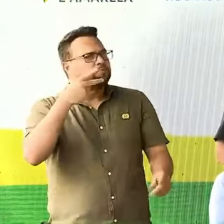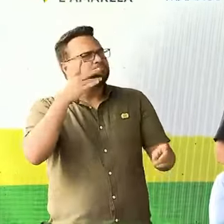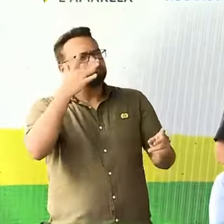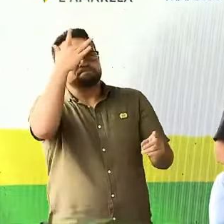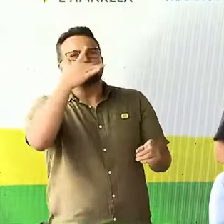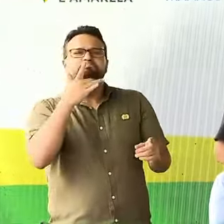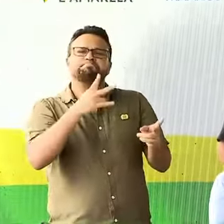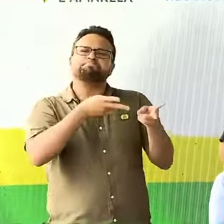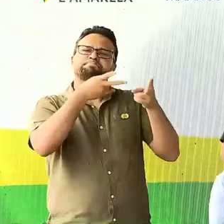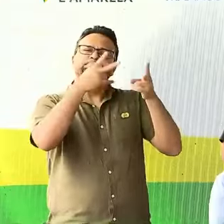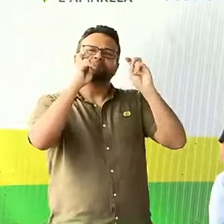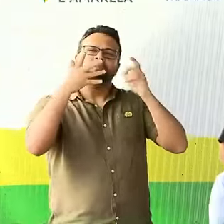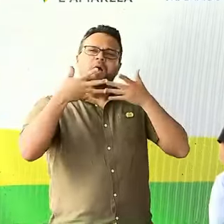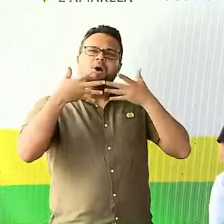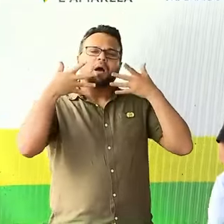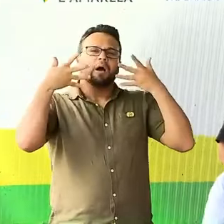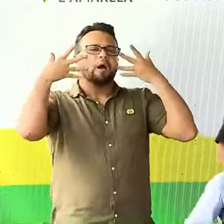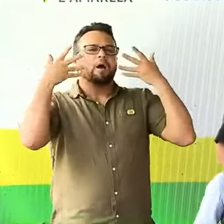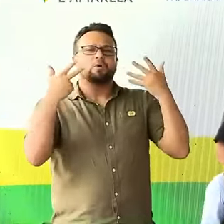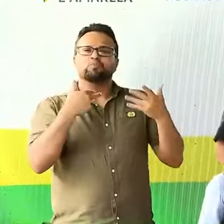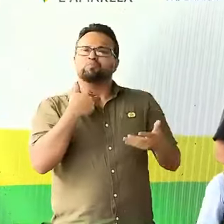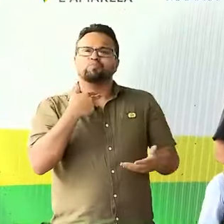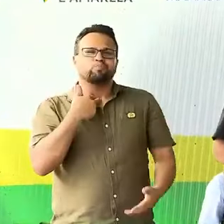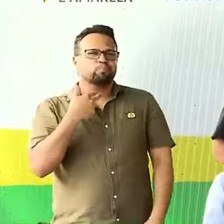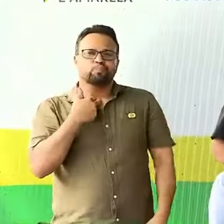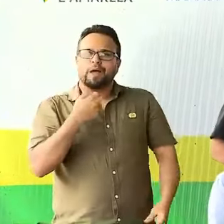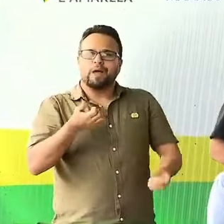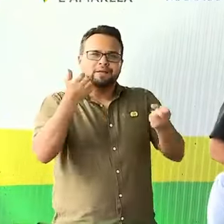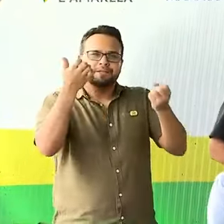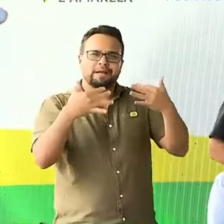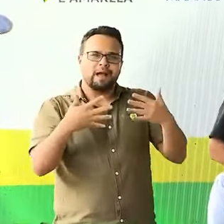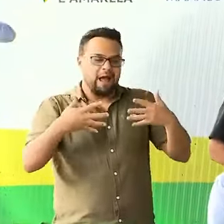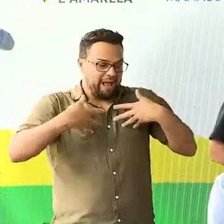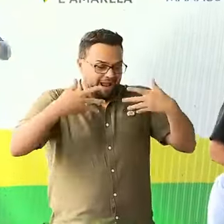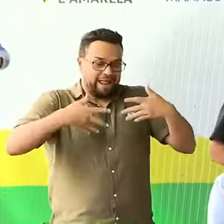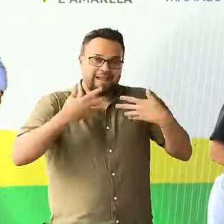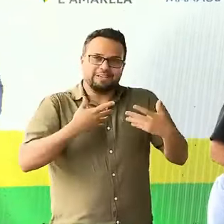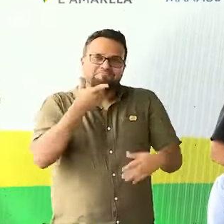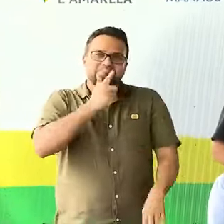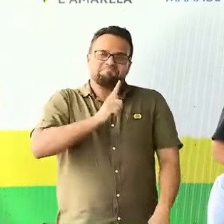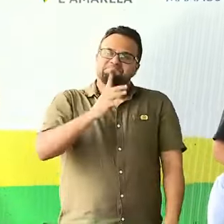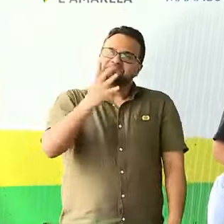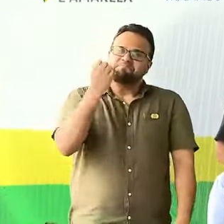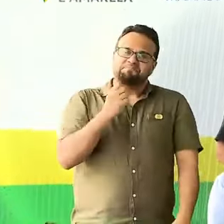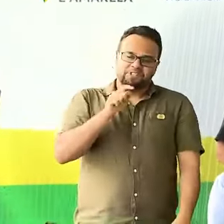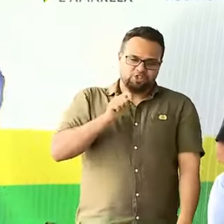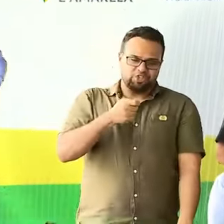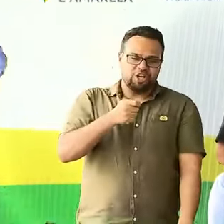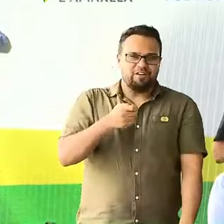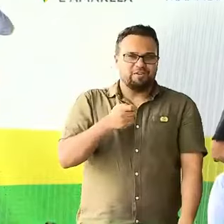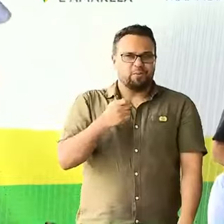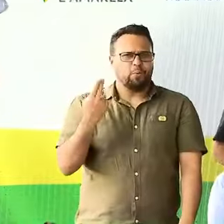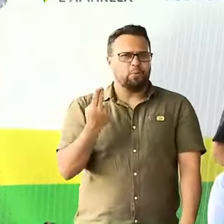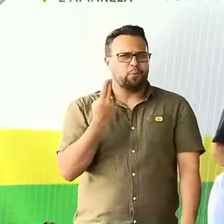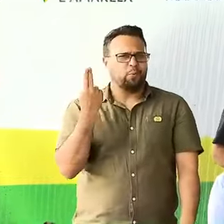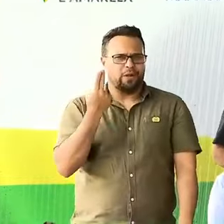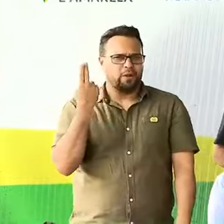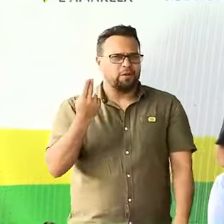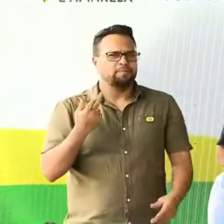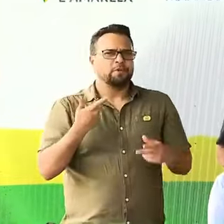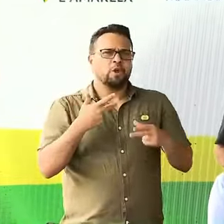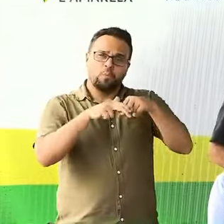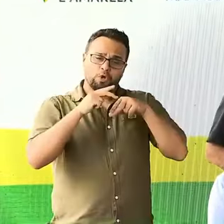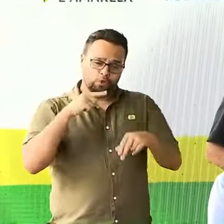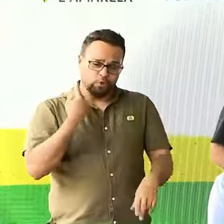simplesmente indescritível. A alegria de receber o imóvel realmente não tem preço. E o